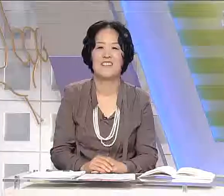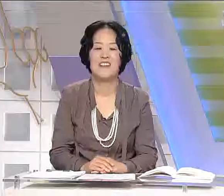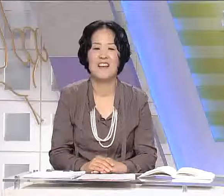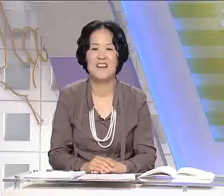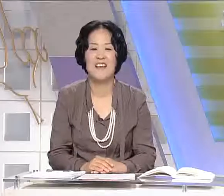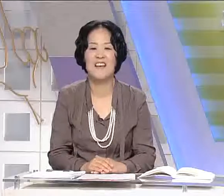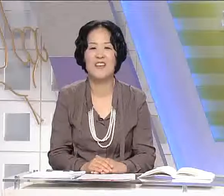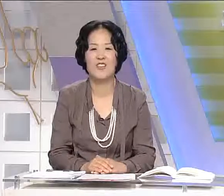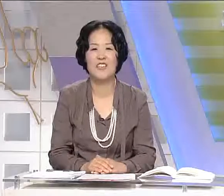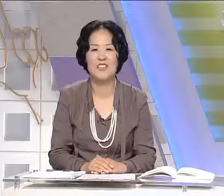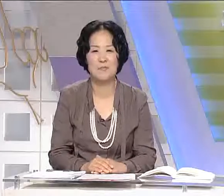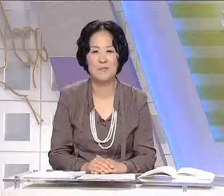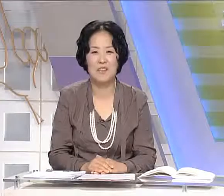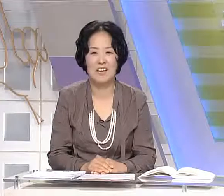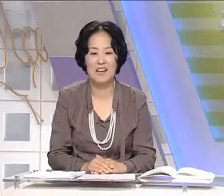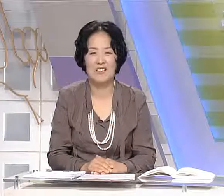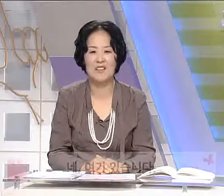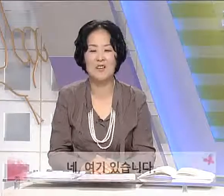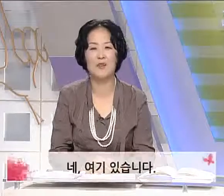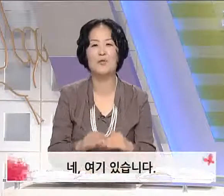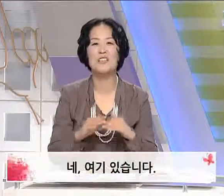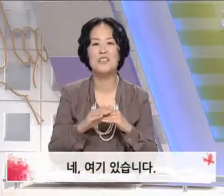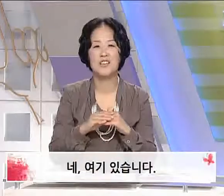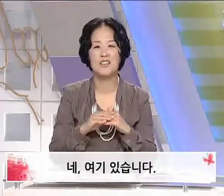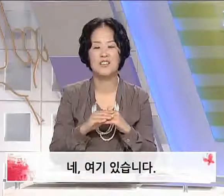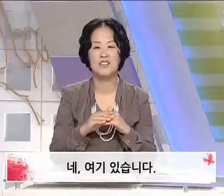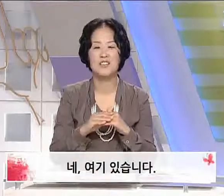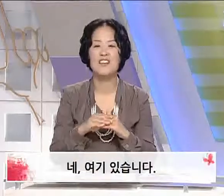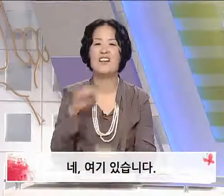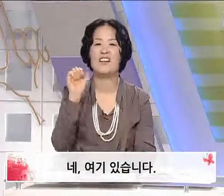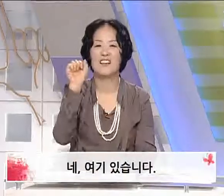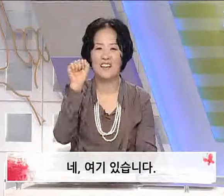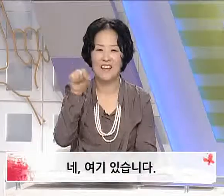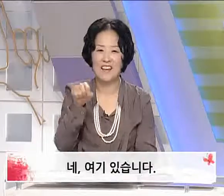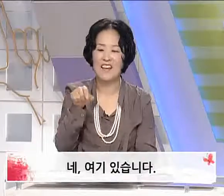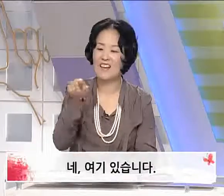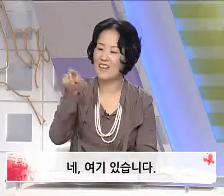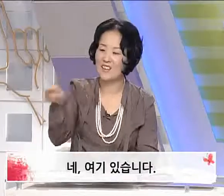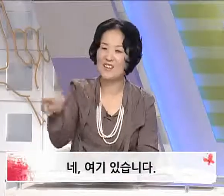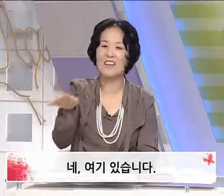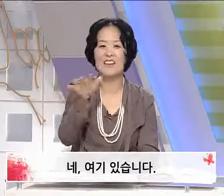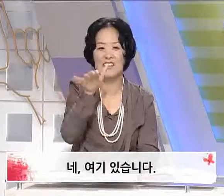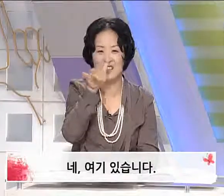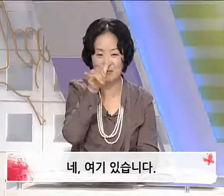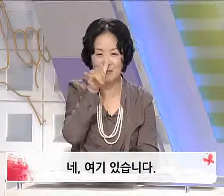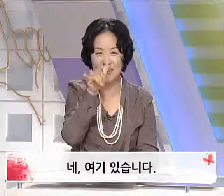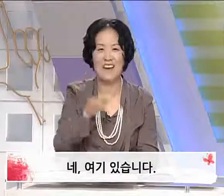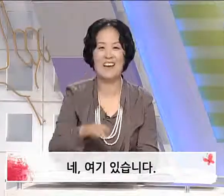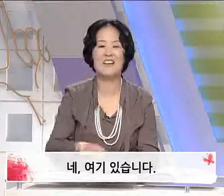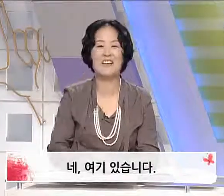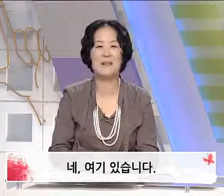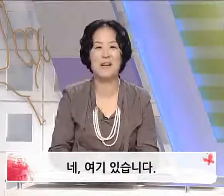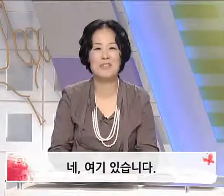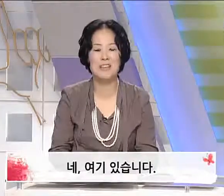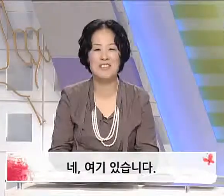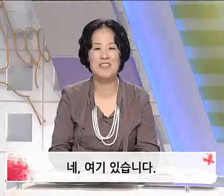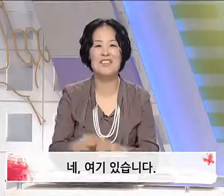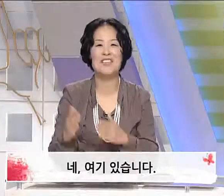네. 네. 여기 있습니다. 자, 저희가 교재상에서는 네. 여기 있습니다. 이렇게 대답을 하지만 실제